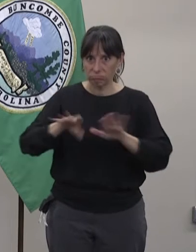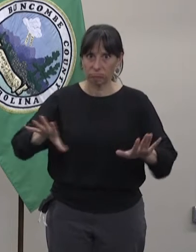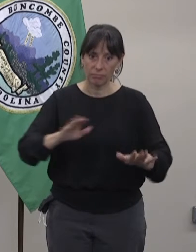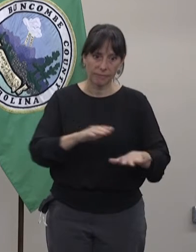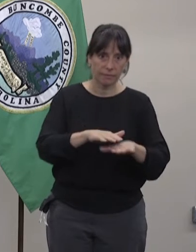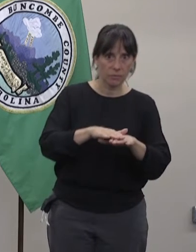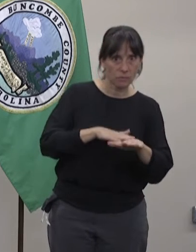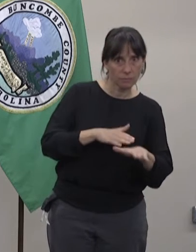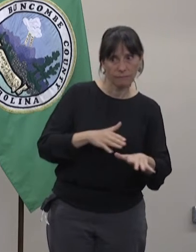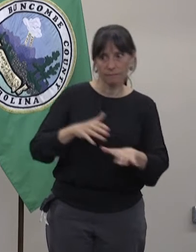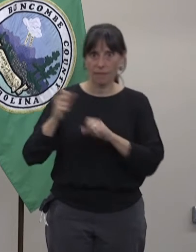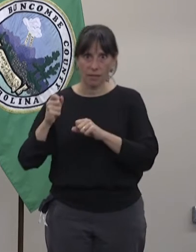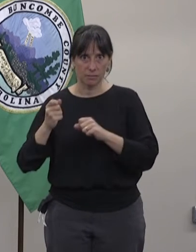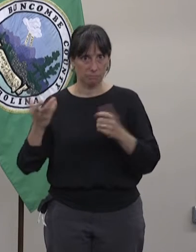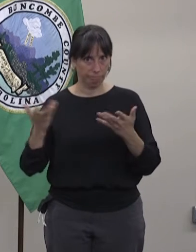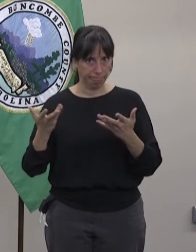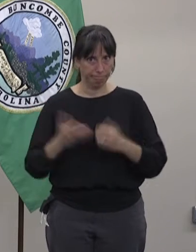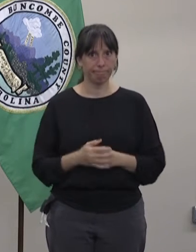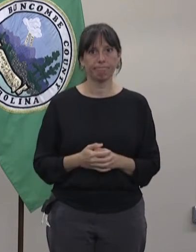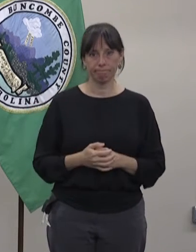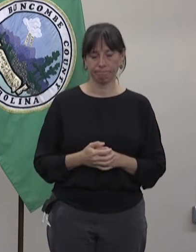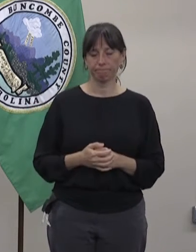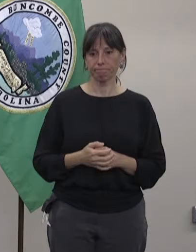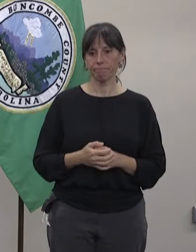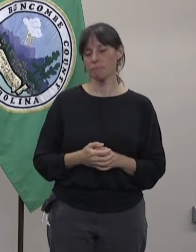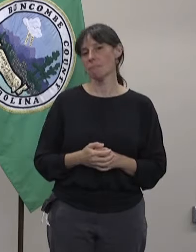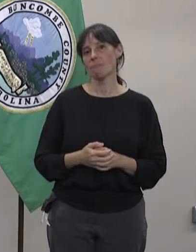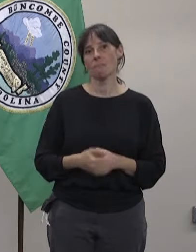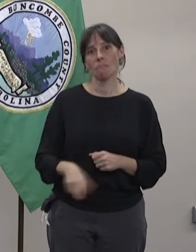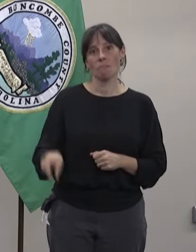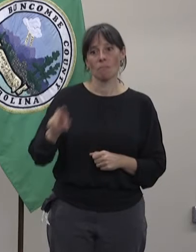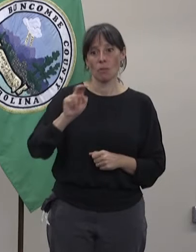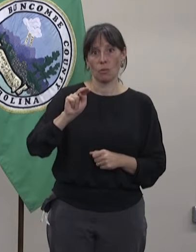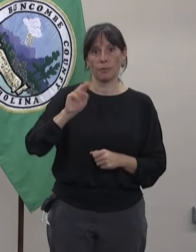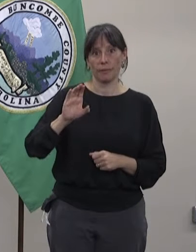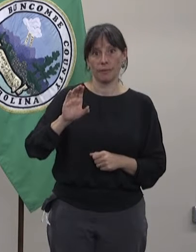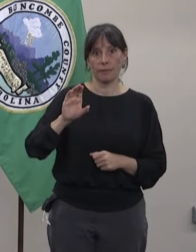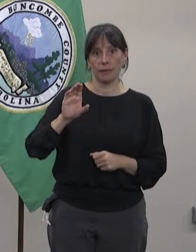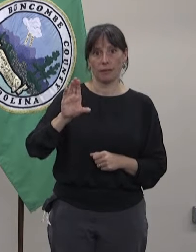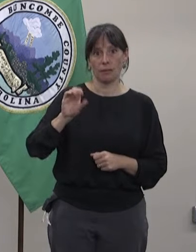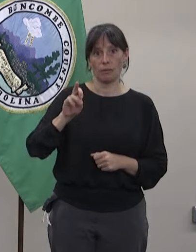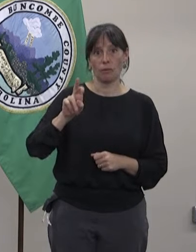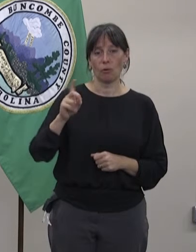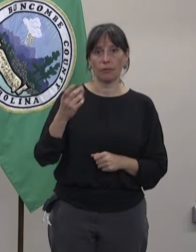cómo se está esparciendo el virus en nuestra comunidad.